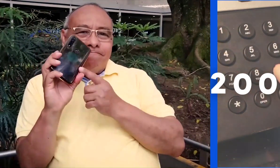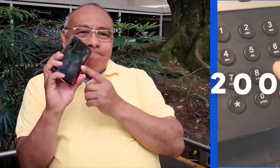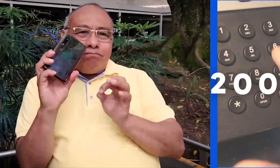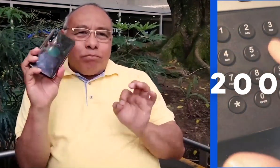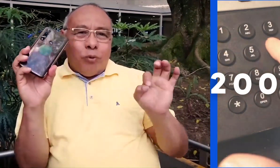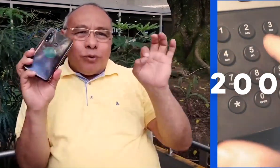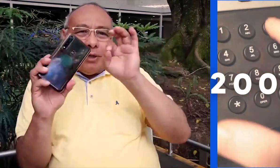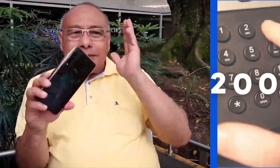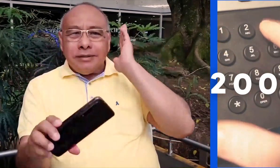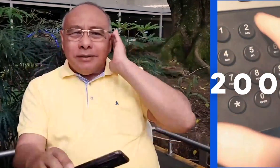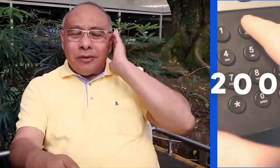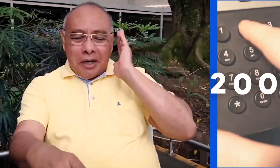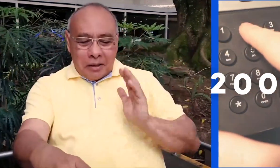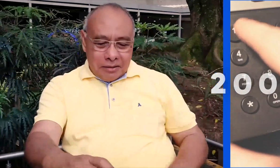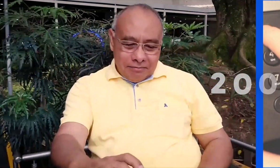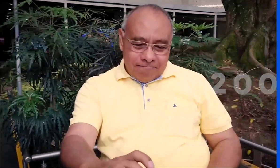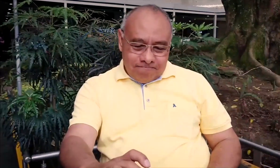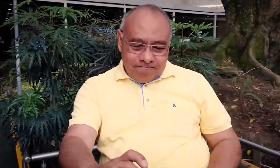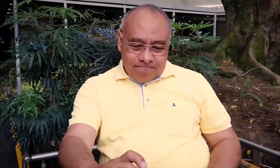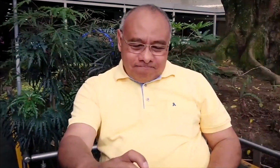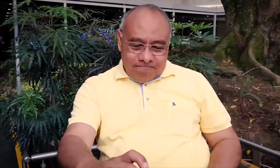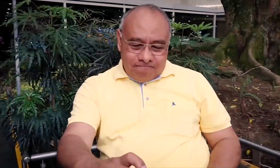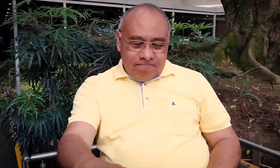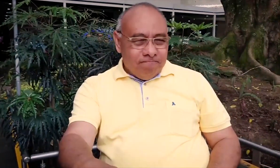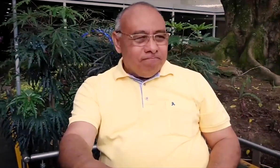sordas no tenían dispositivos móviles como son los celulares.